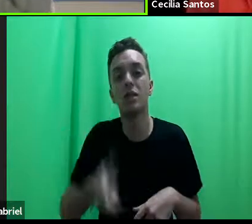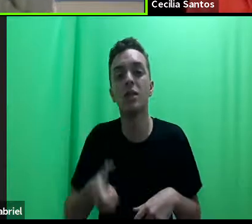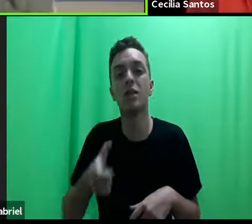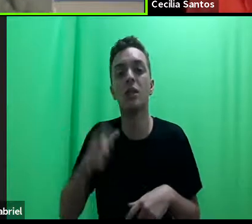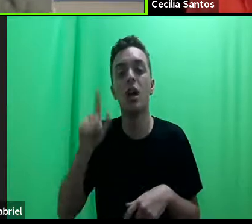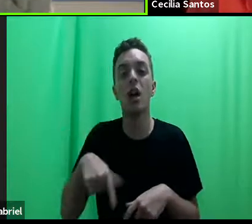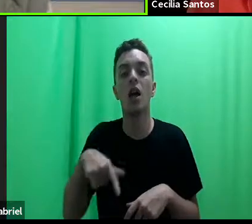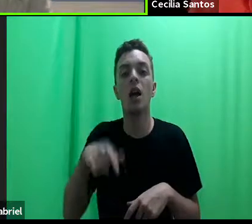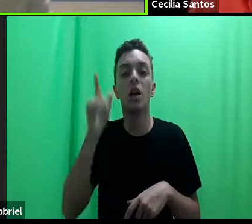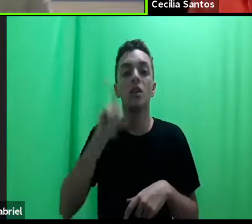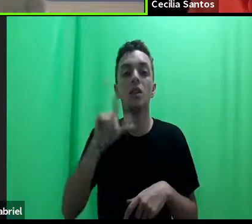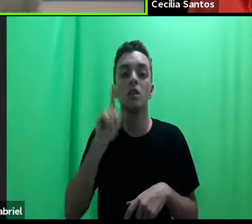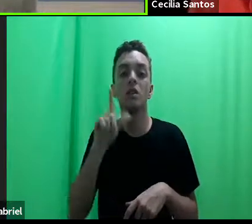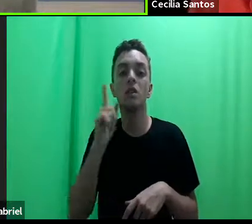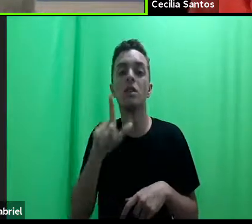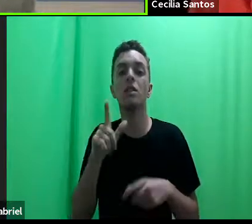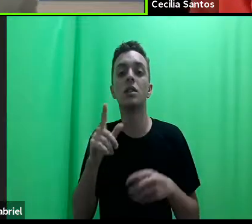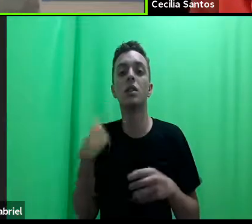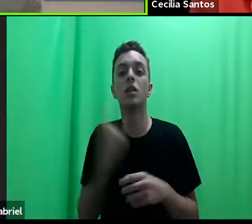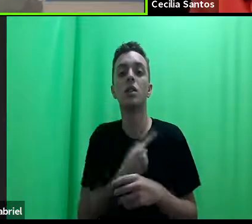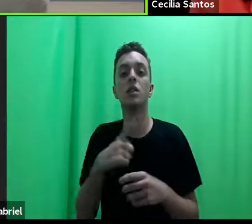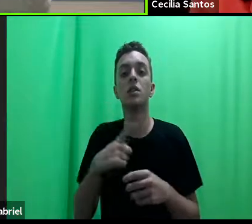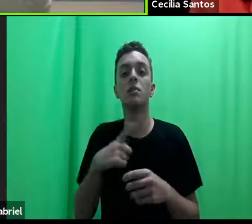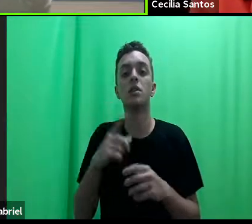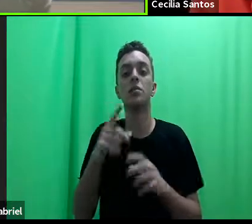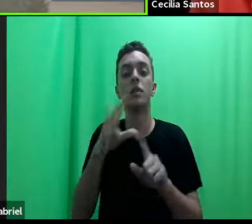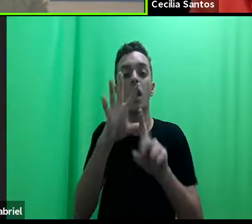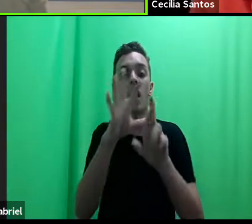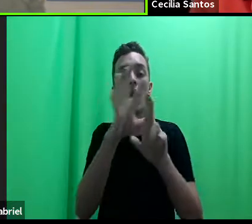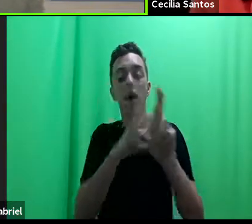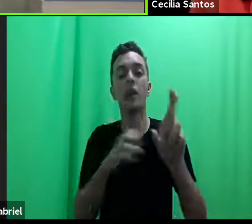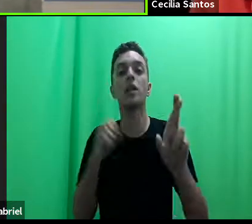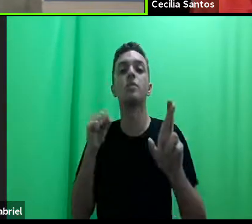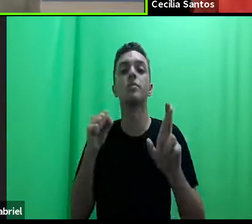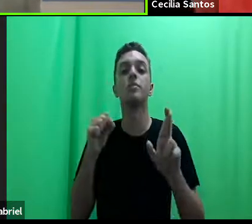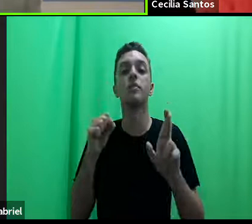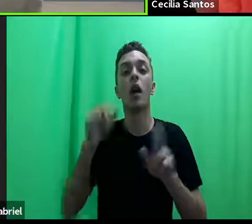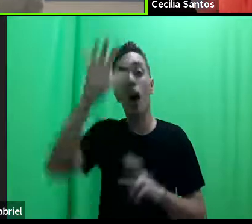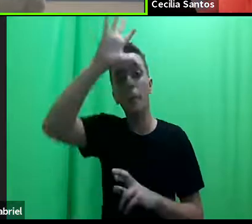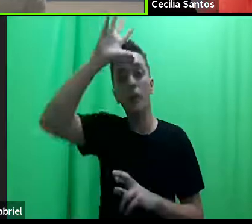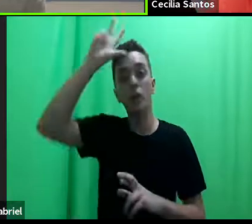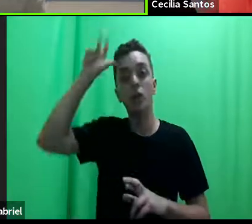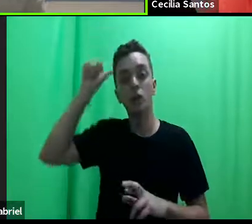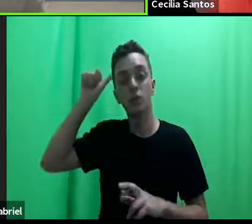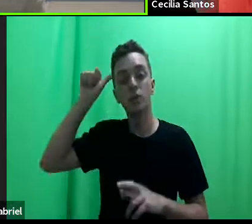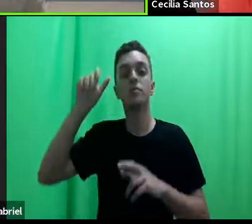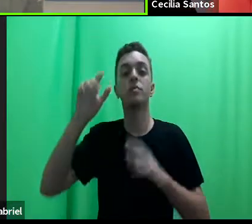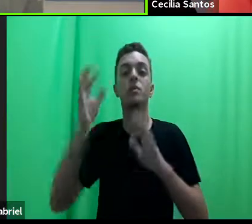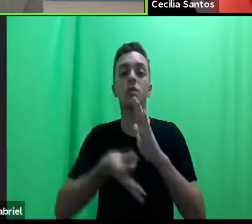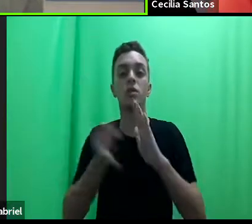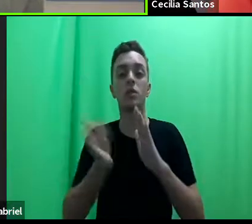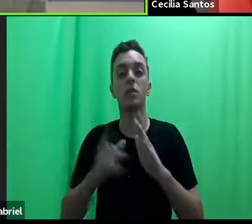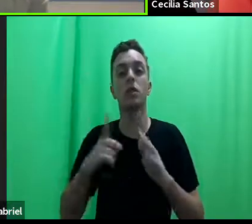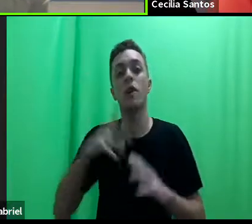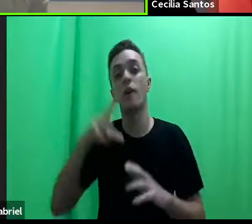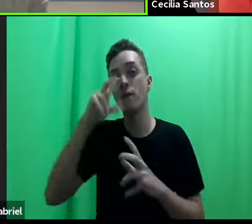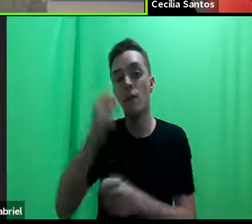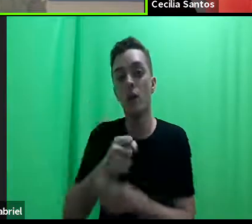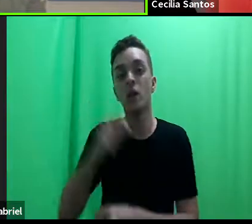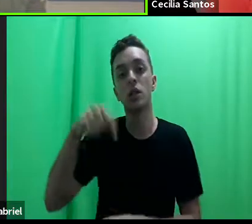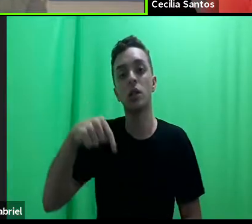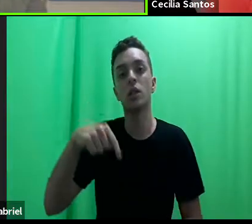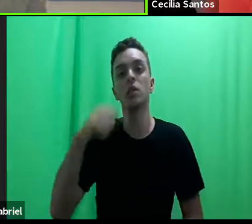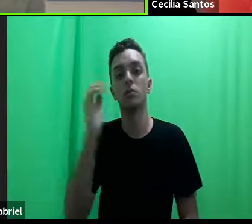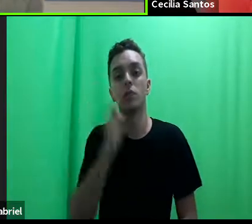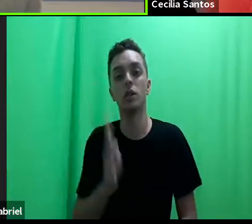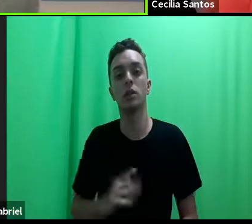mencionar é que a gente tem a rede amazônica de clínicas jurídicas, que é uma rede forte, já antiga aqui no país, e